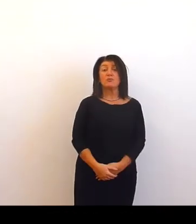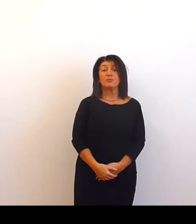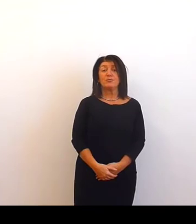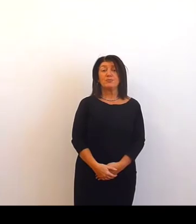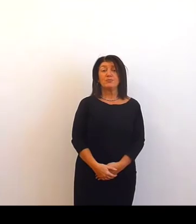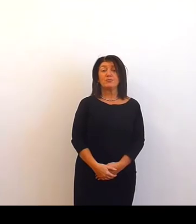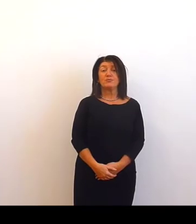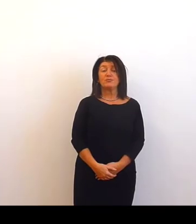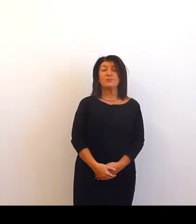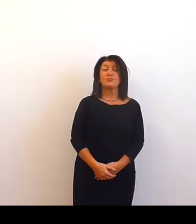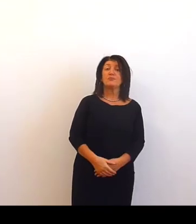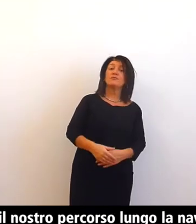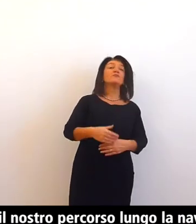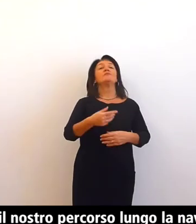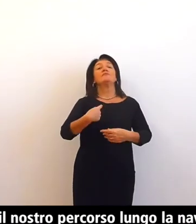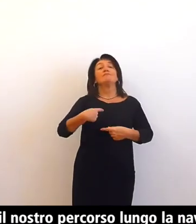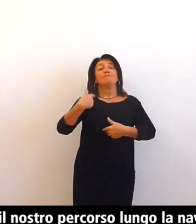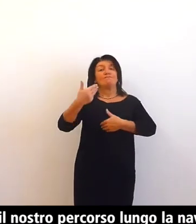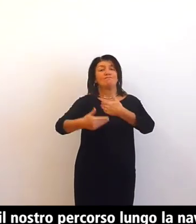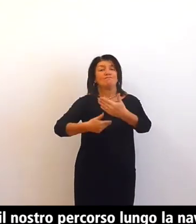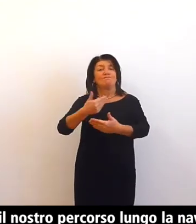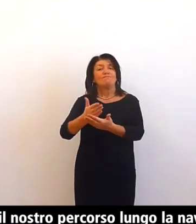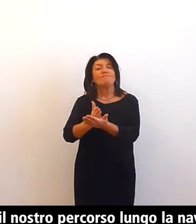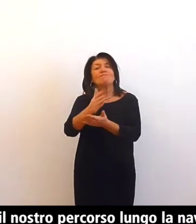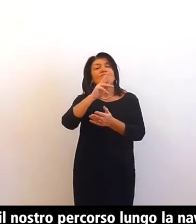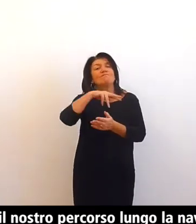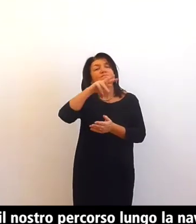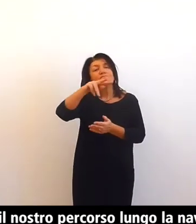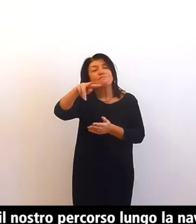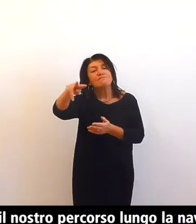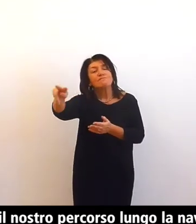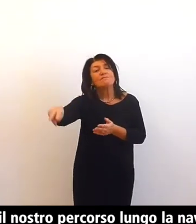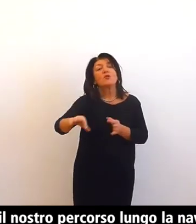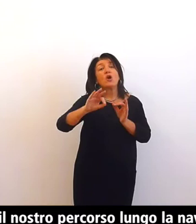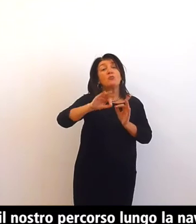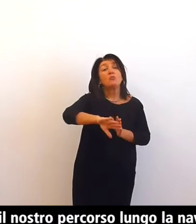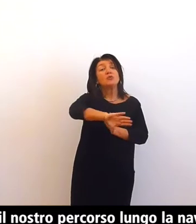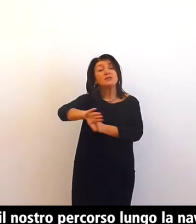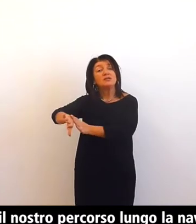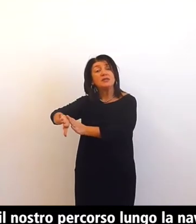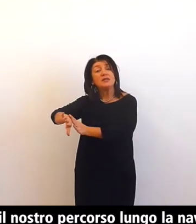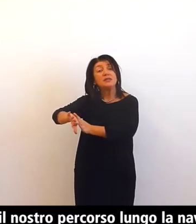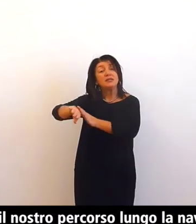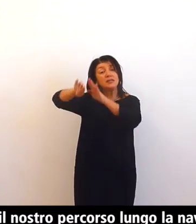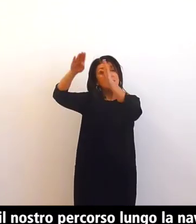continuando il nostro percorso lungo la navata sinistra superata la quinta cappella possiamo